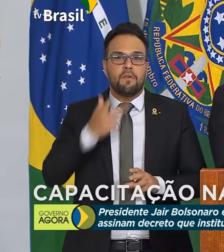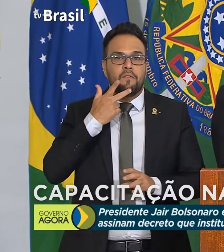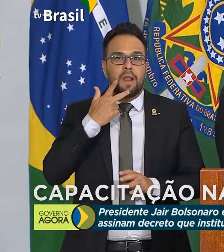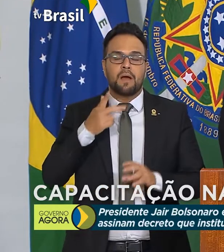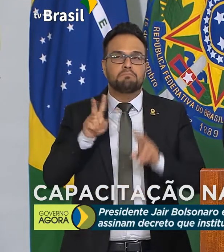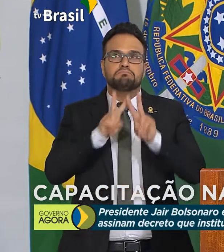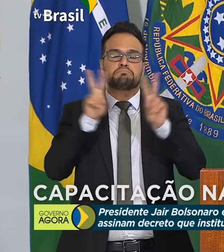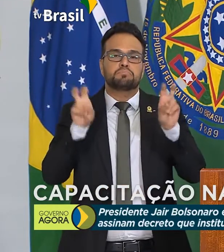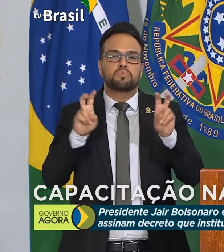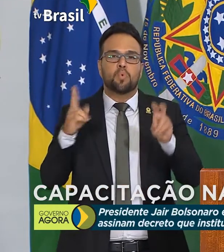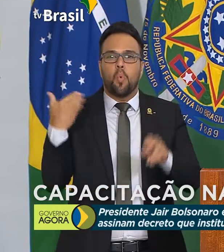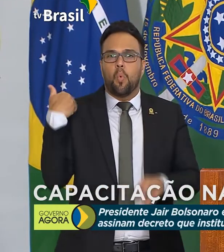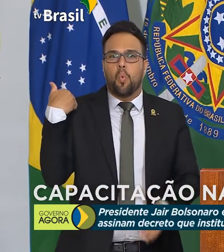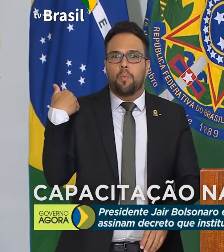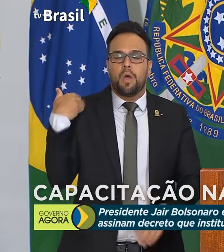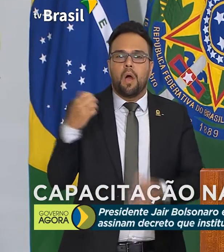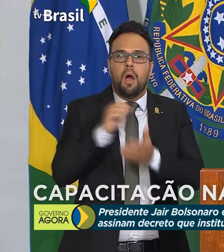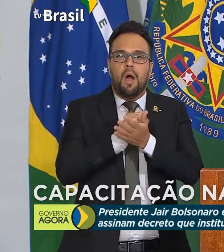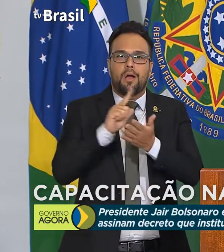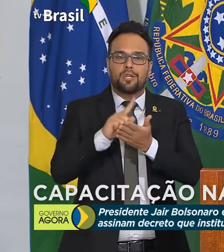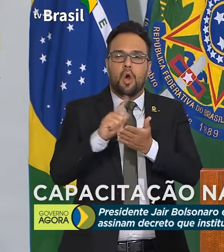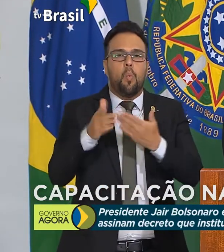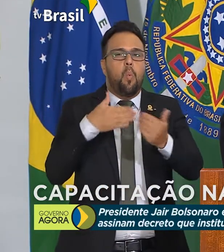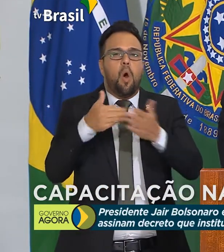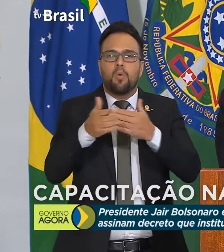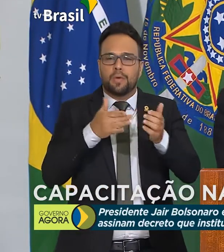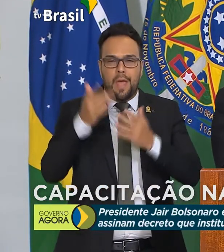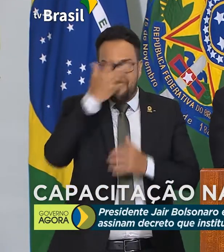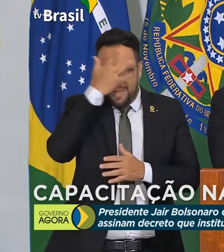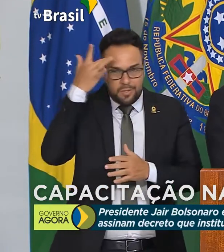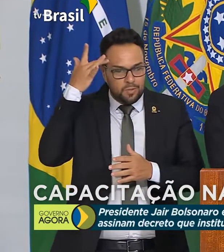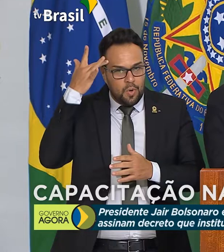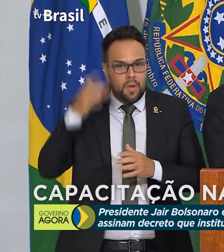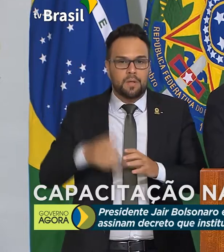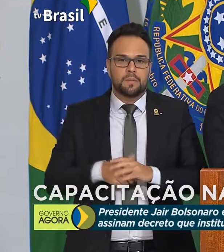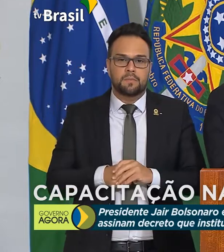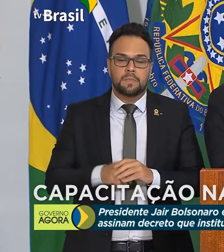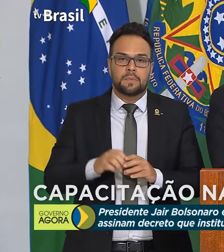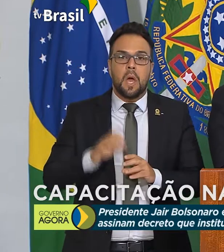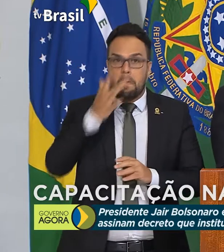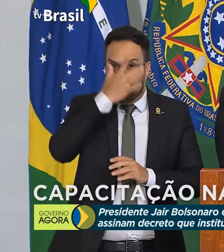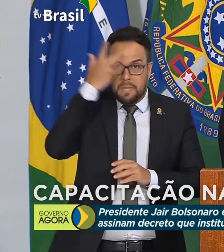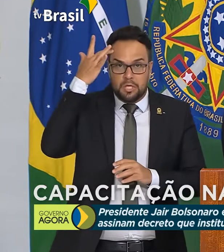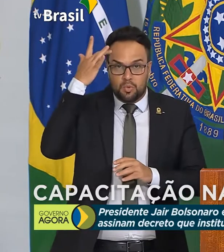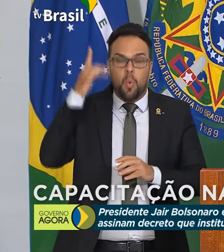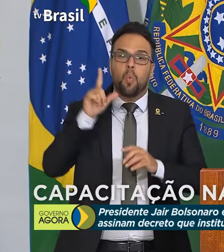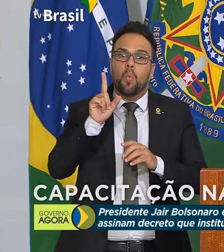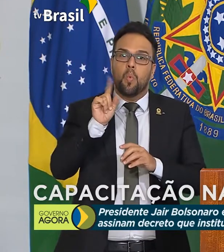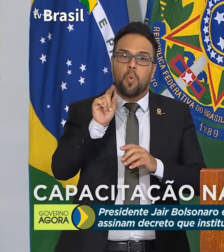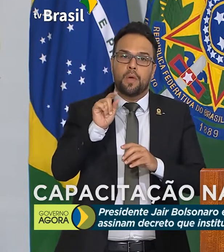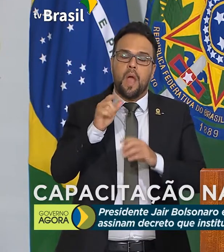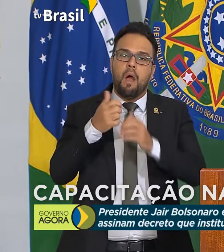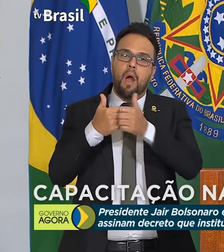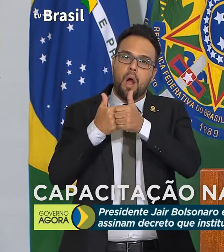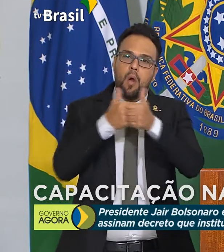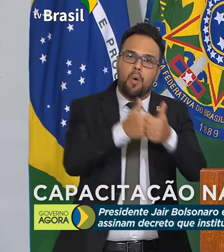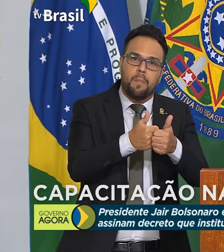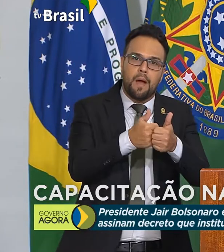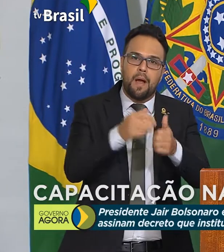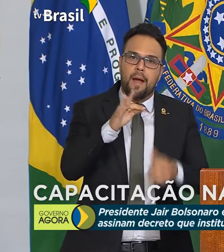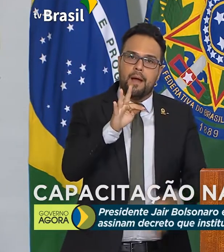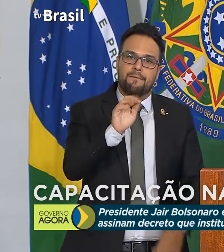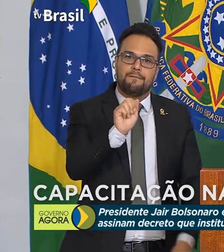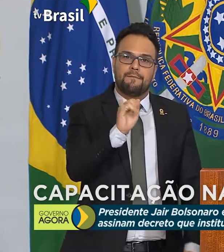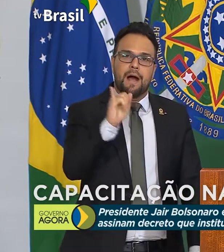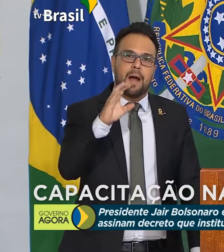aberta a agenda para quem quer que seja a pessoa, a não ser que ela venha acompanhado do ministro Fábio